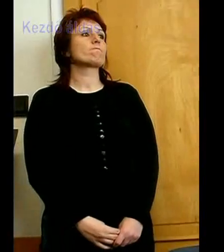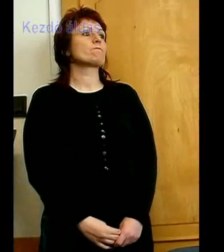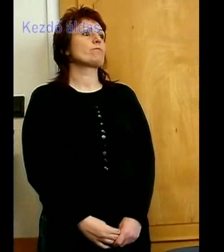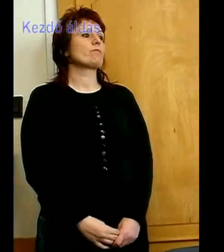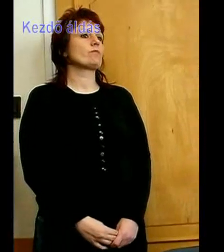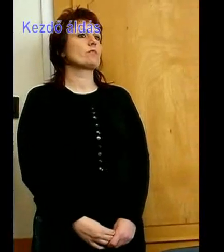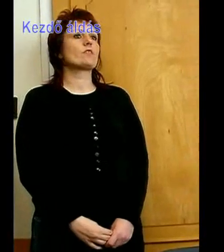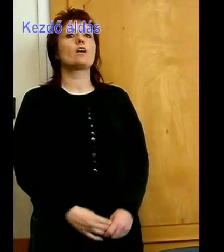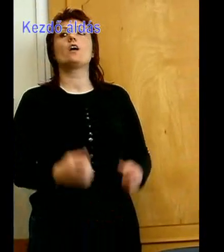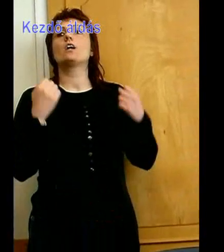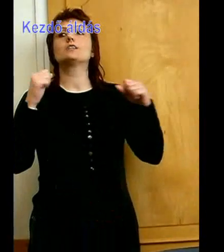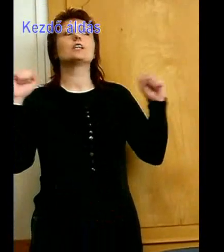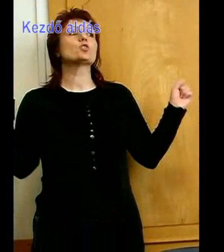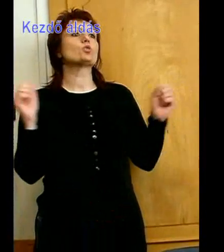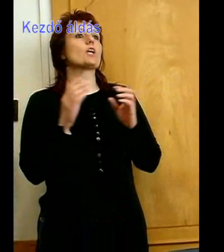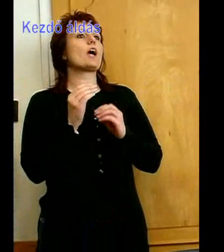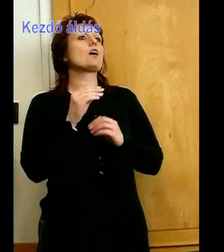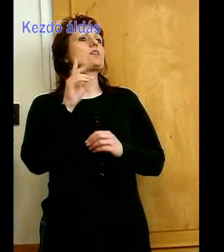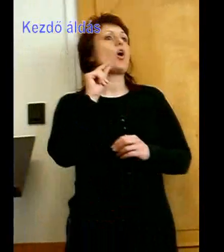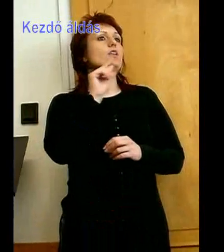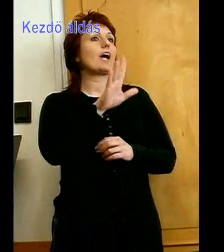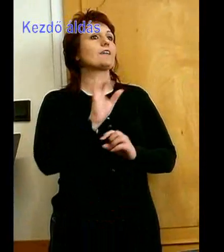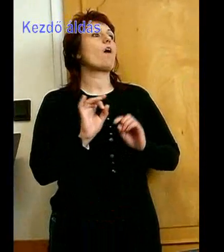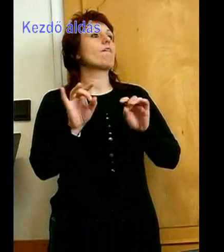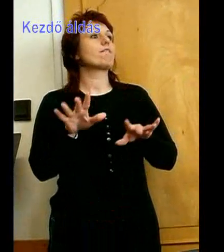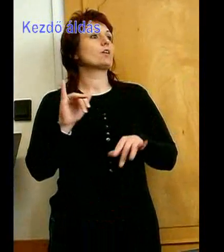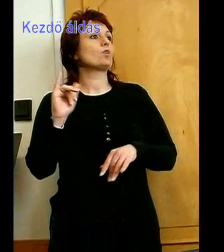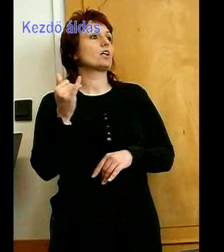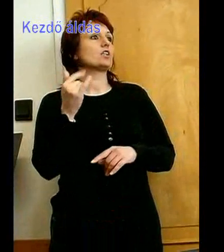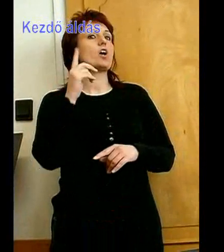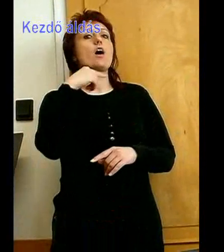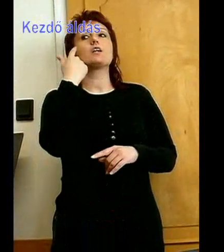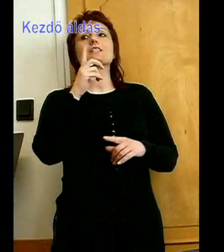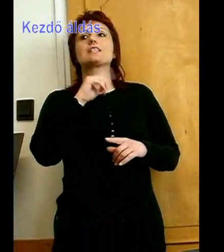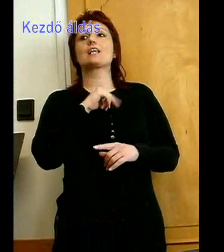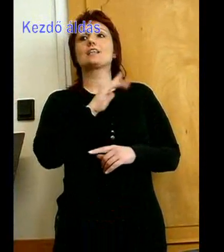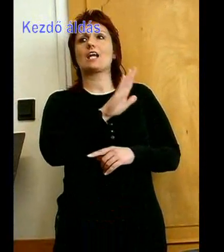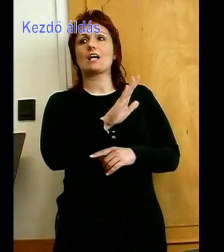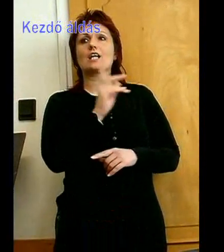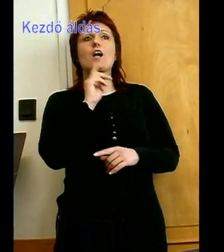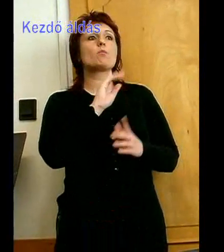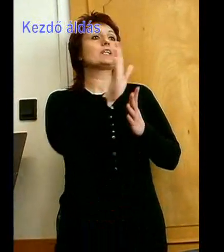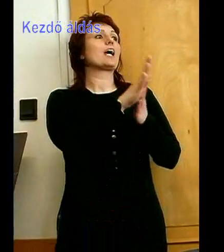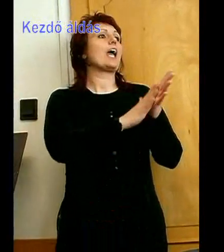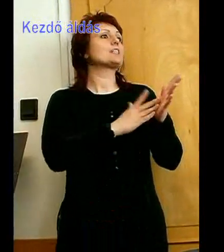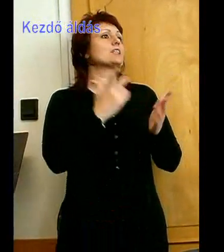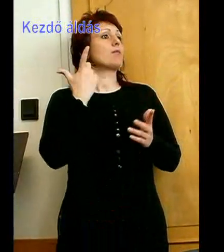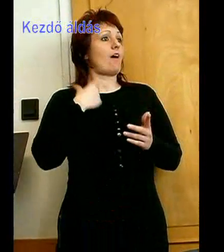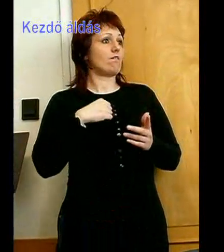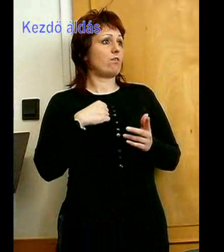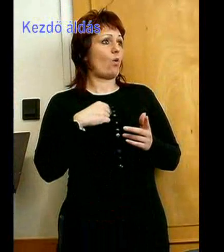Dicsőség az atyának, a fiúnak és a szent léleknek, amint kezdetben volt, úgy legyen most és